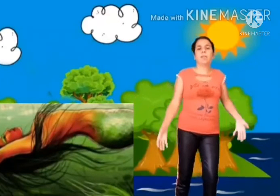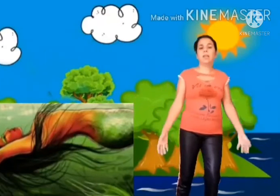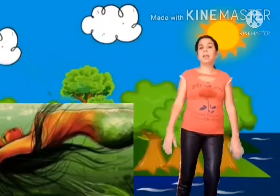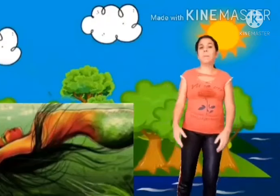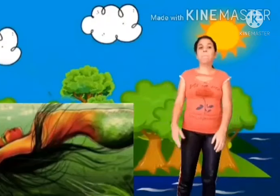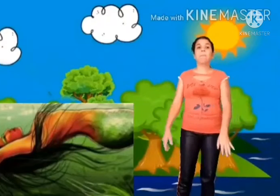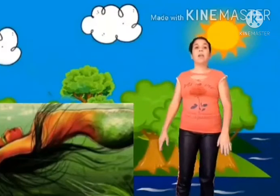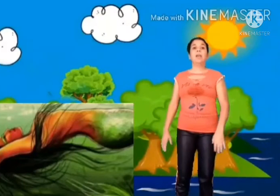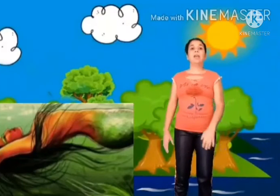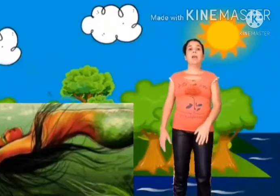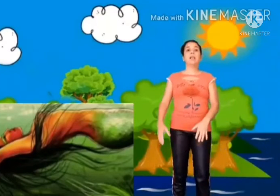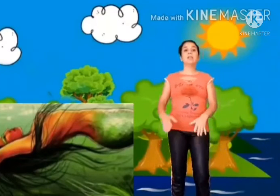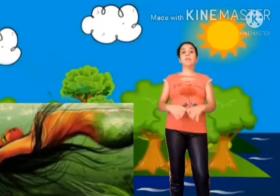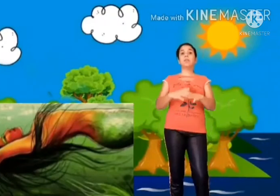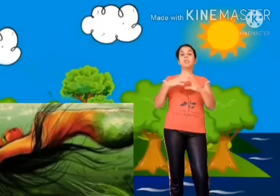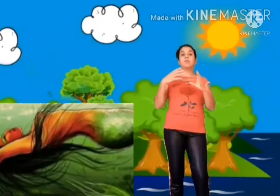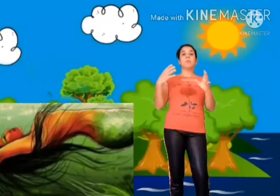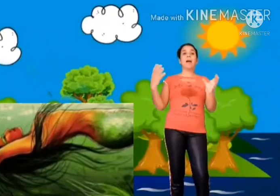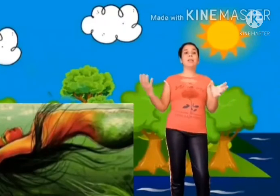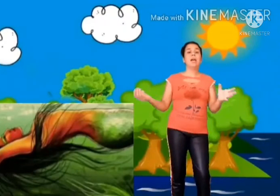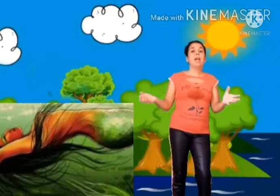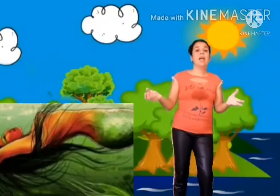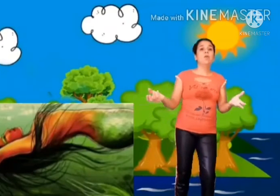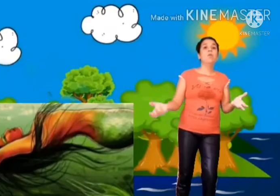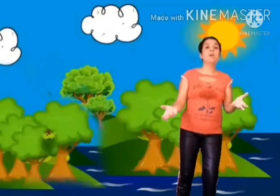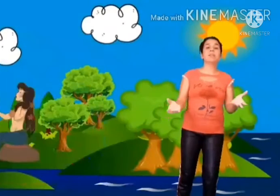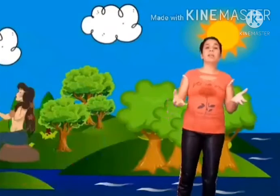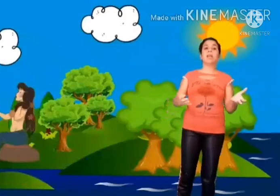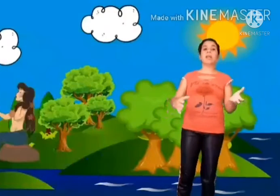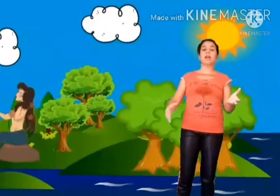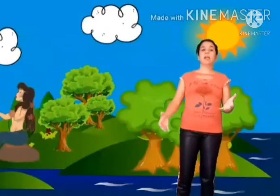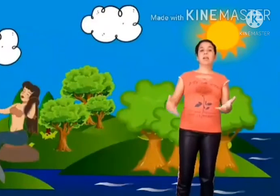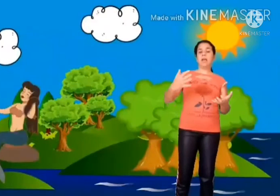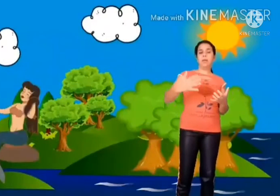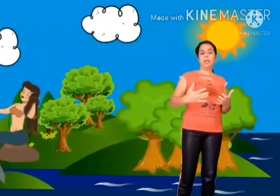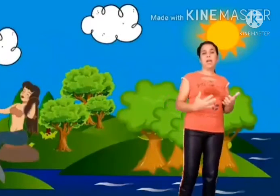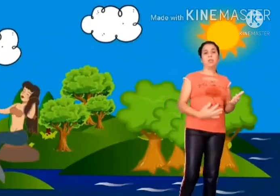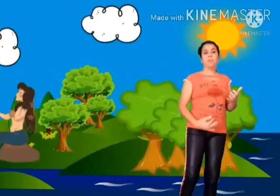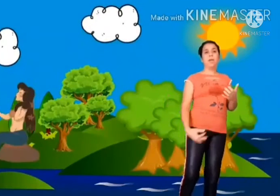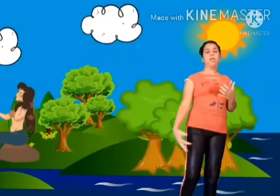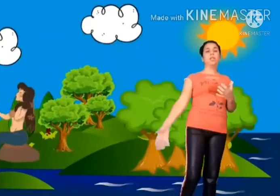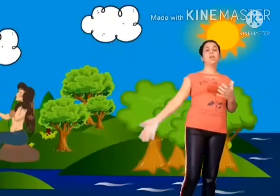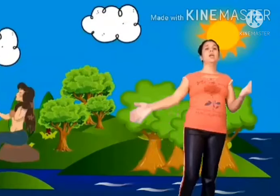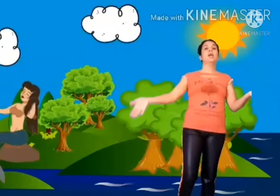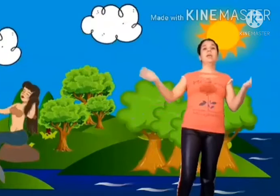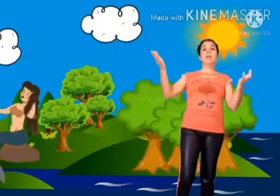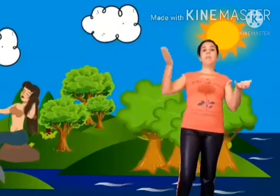maneira. E ela se foi transformada em uma sereia. E a metade peixe e a